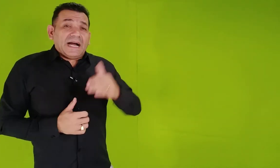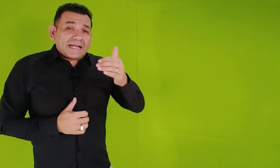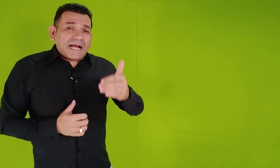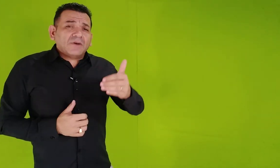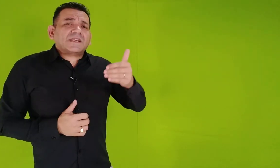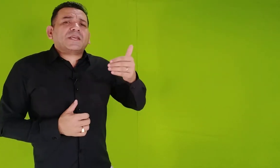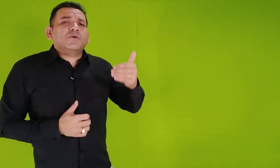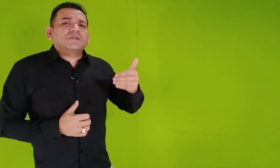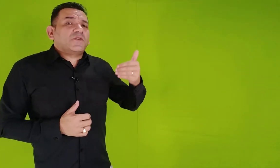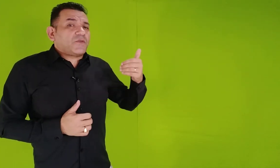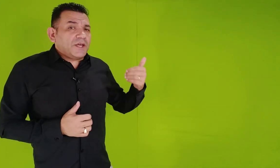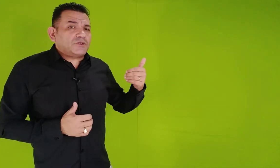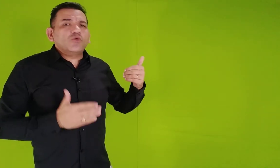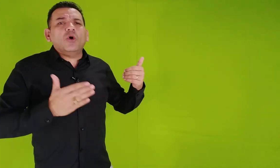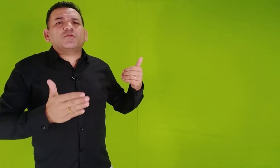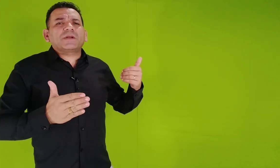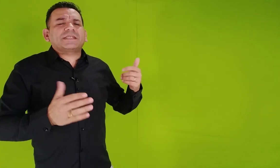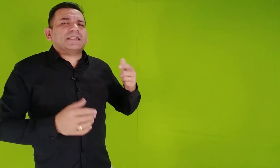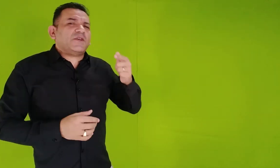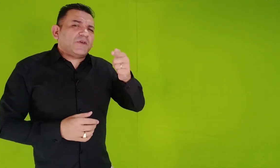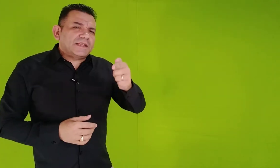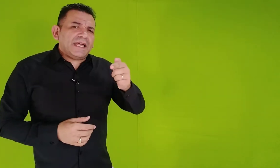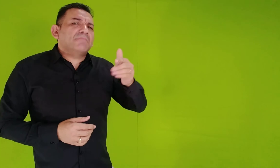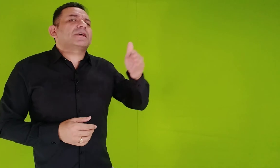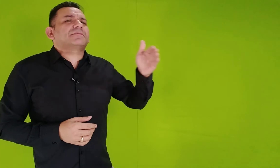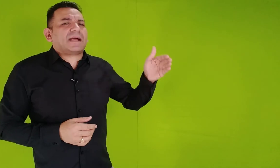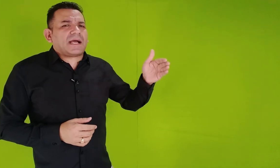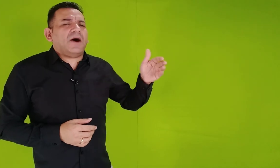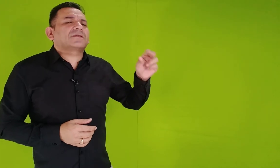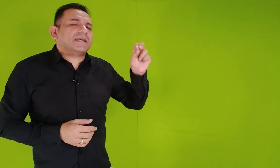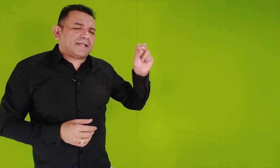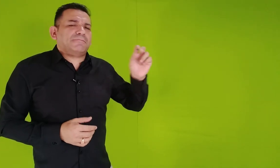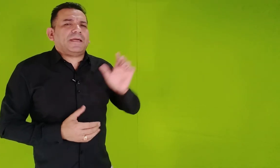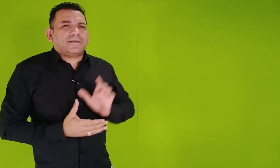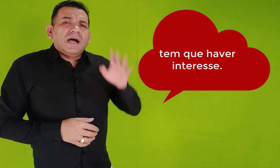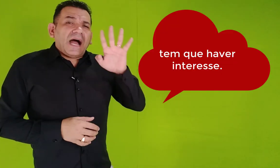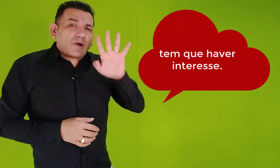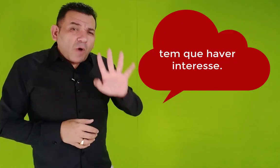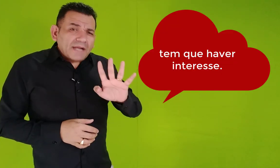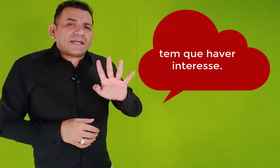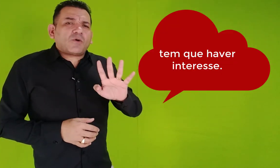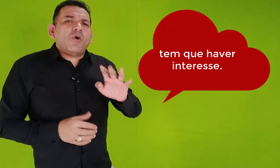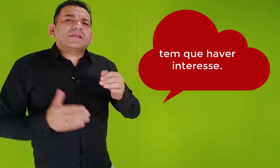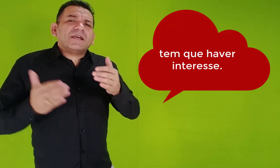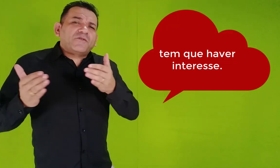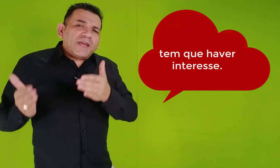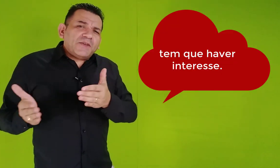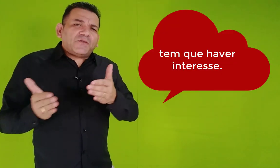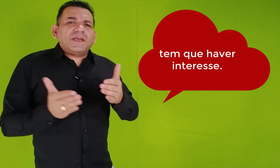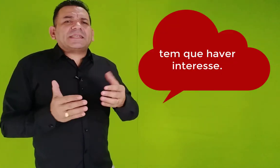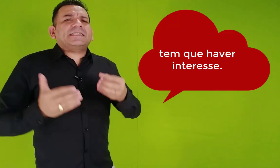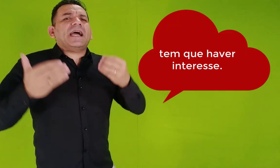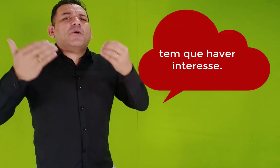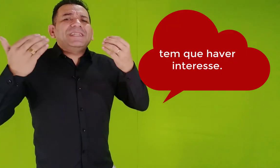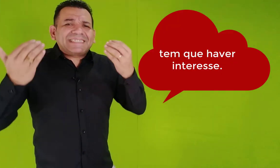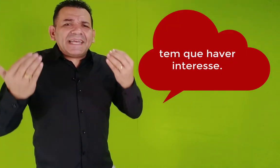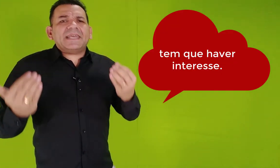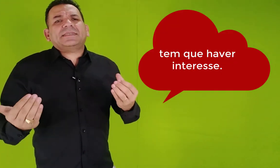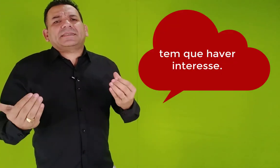A causa que um defende, o outro precisa defender a mesma causa também. A quarta coisa, verifique se há um interesse.